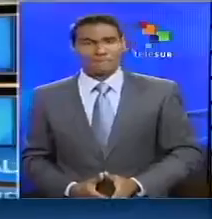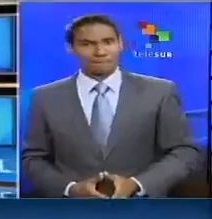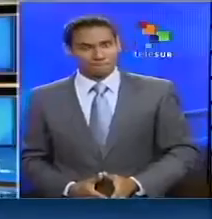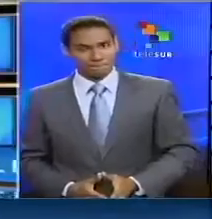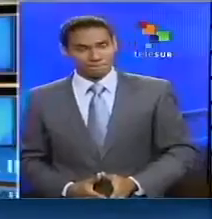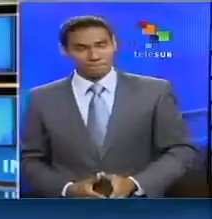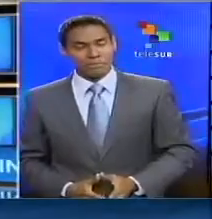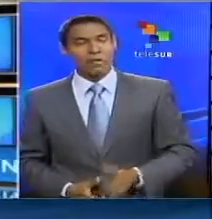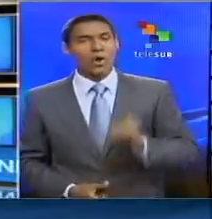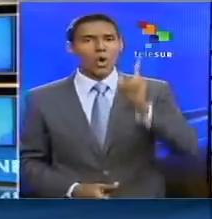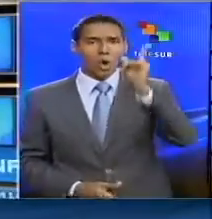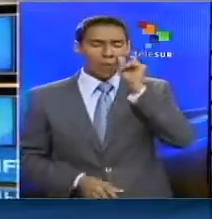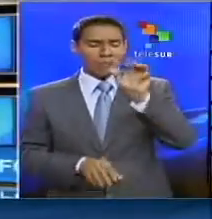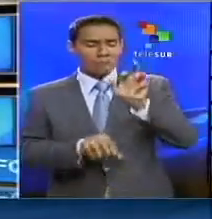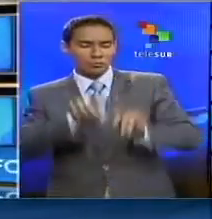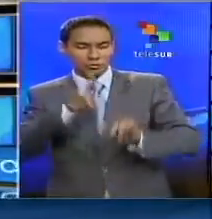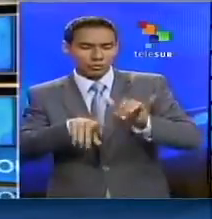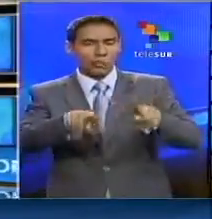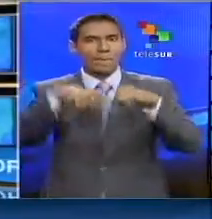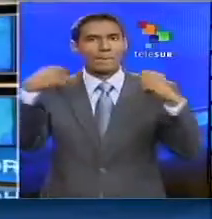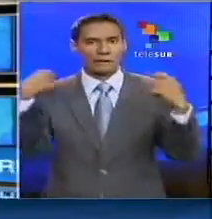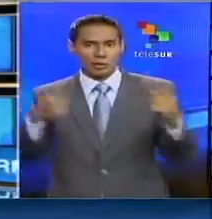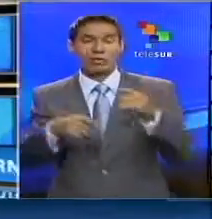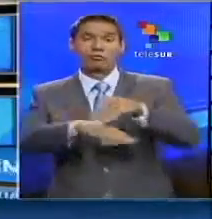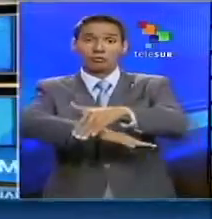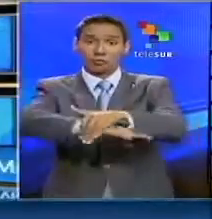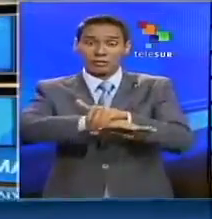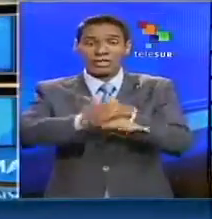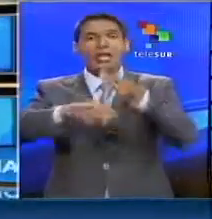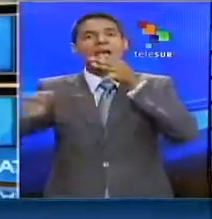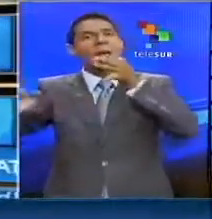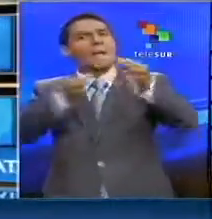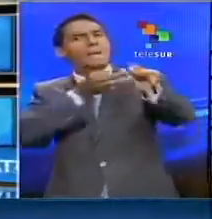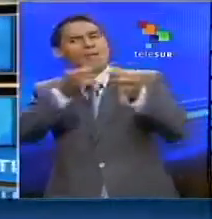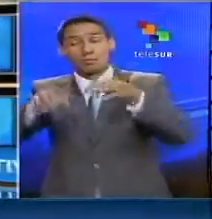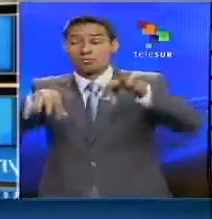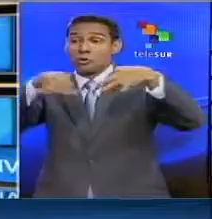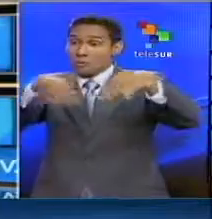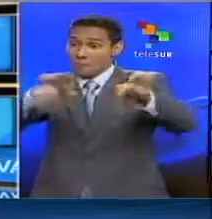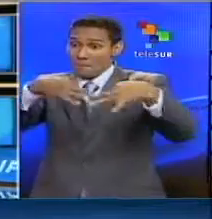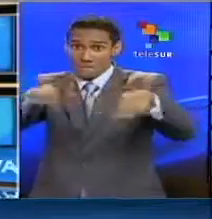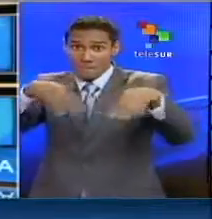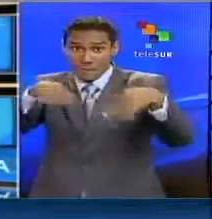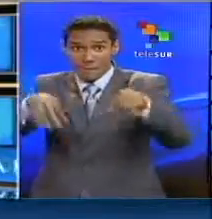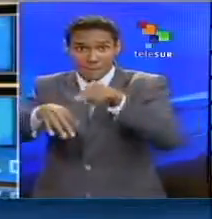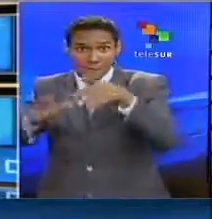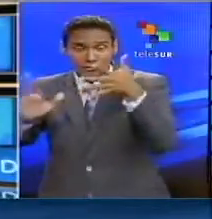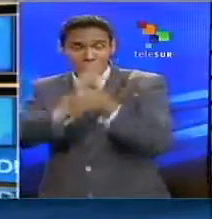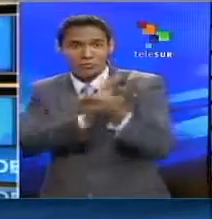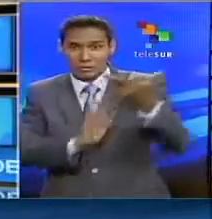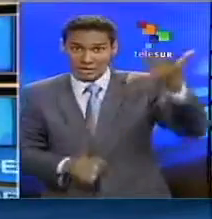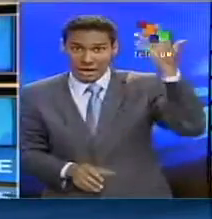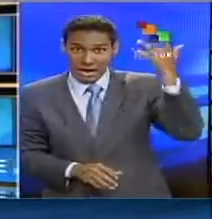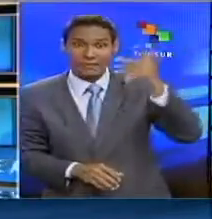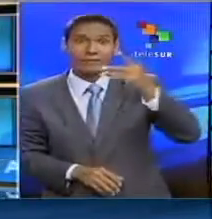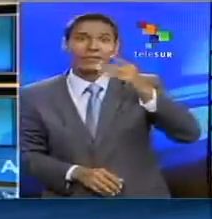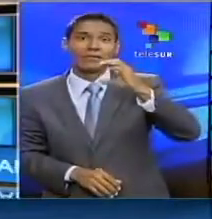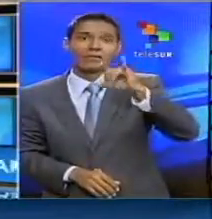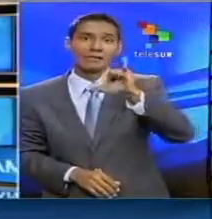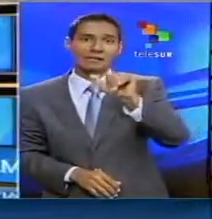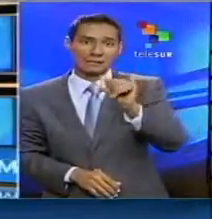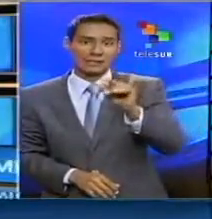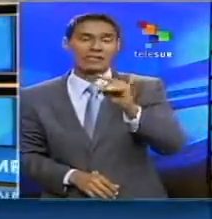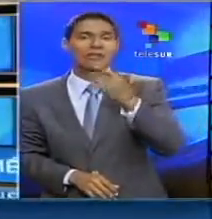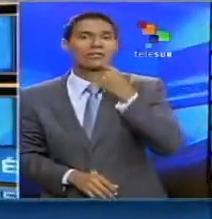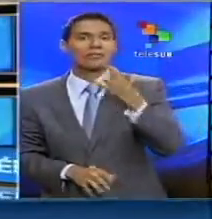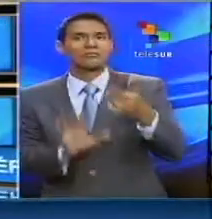El columnista del periódico británico The Guardian, Glenn Greenwald, expresó que los documentos clasificados por el ex técnico de la CIA,